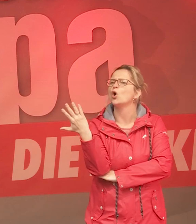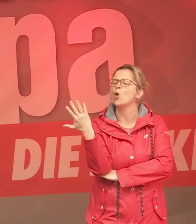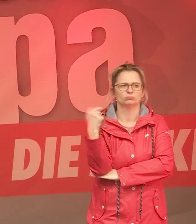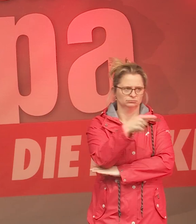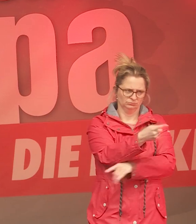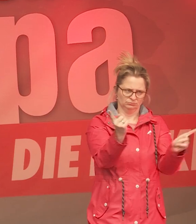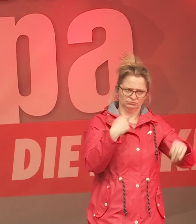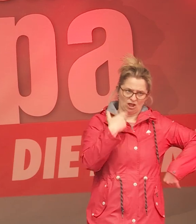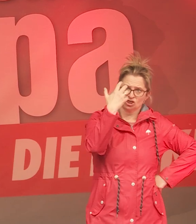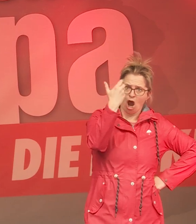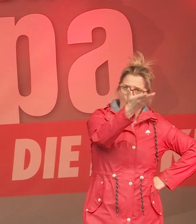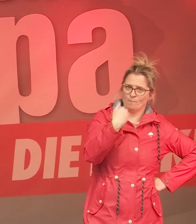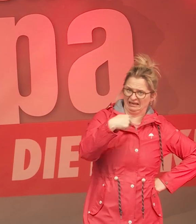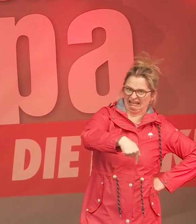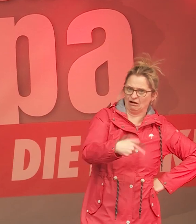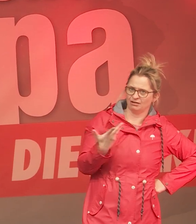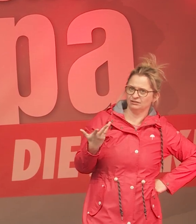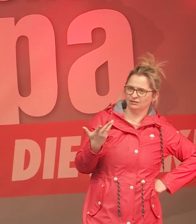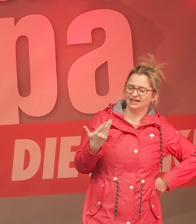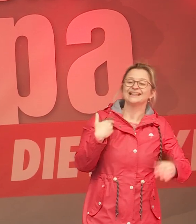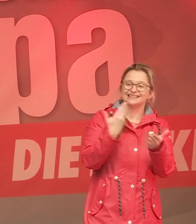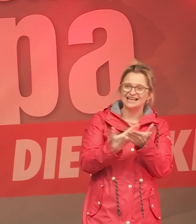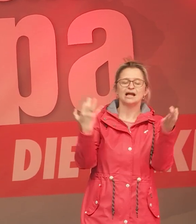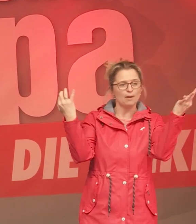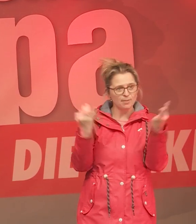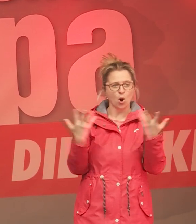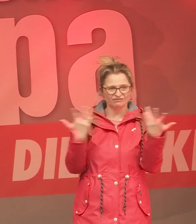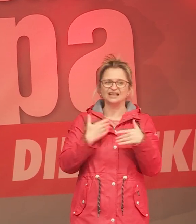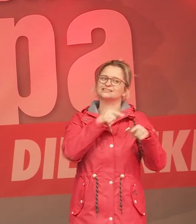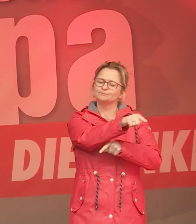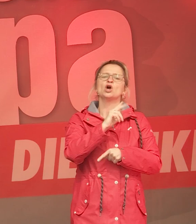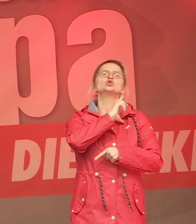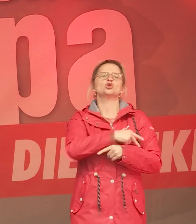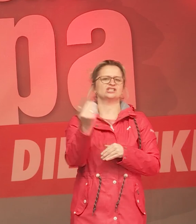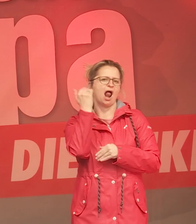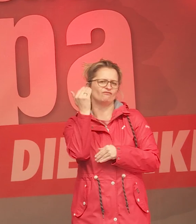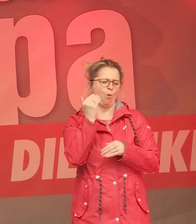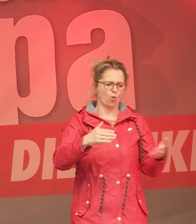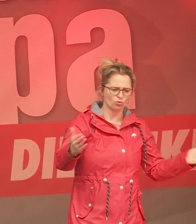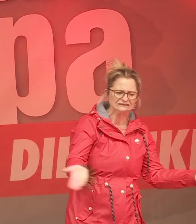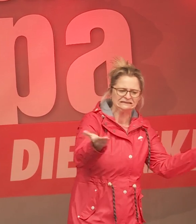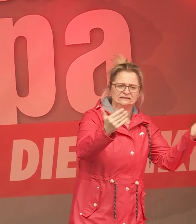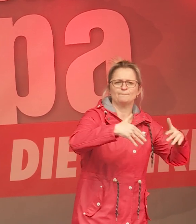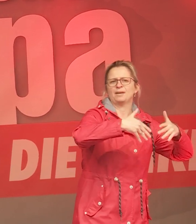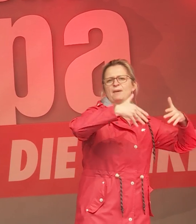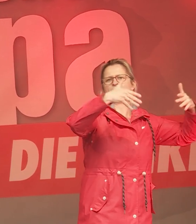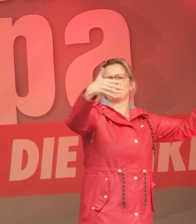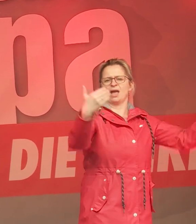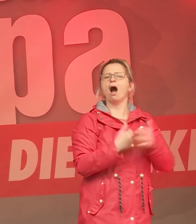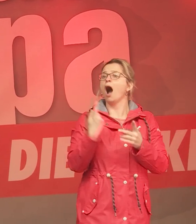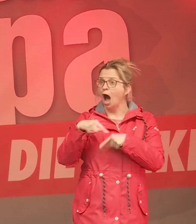wir hier nur träumen. Und deswegen brauchen wir mehr Sozialwohnungen. Aber nicht, wie die anderen Parteien sagen,